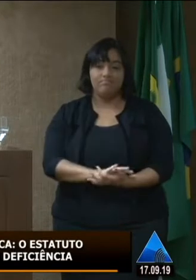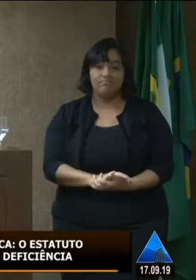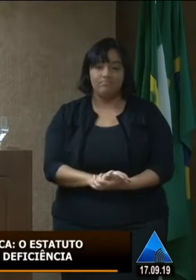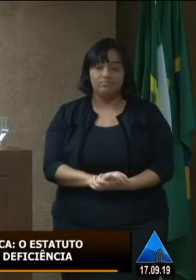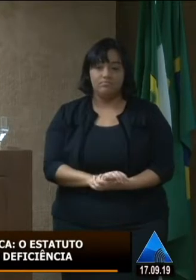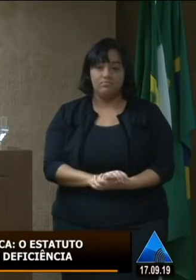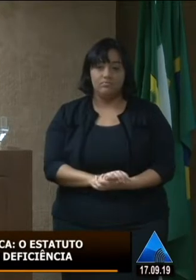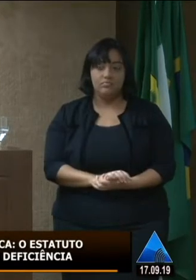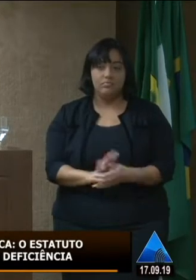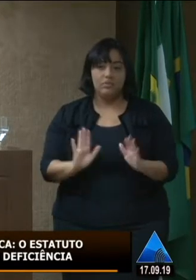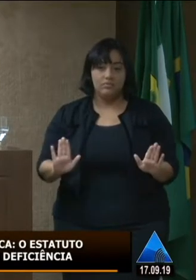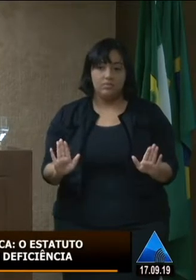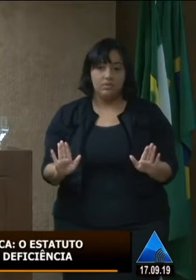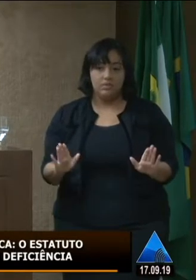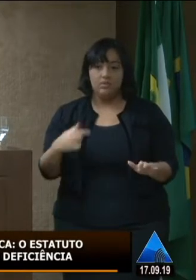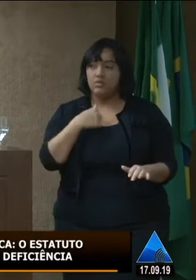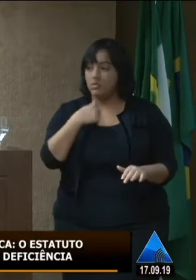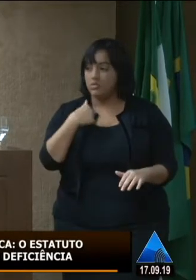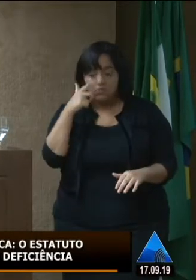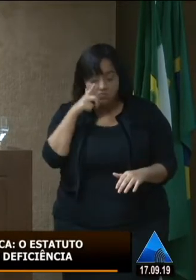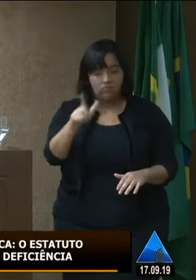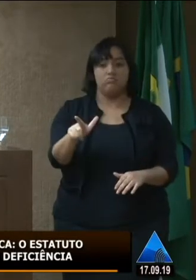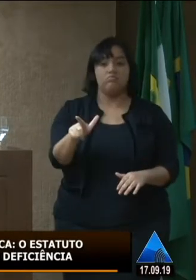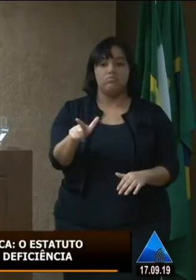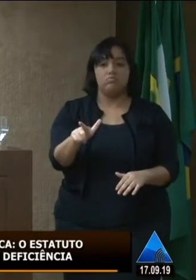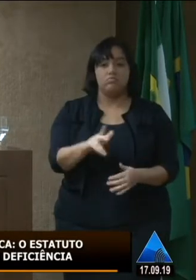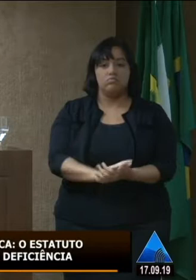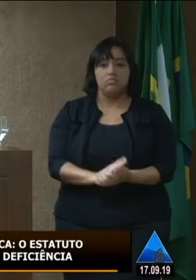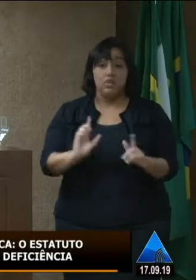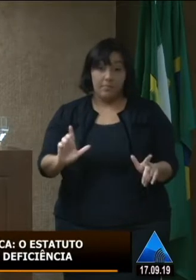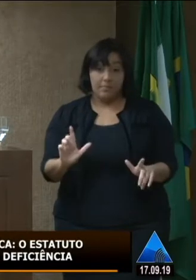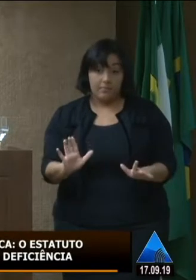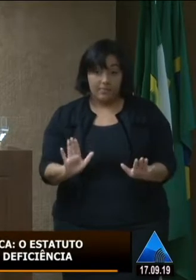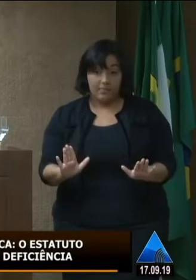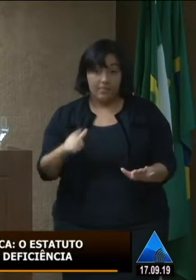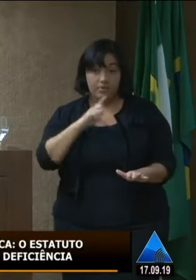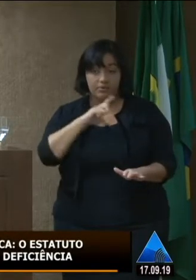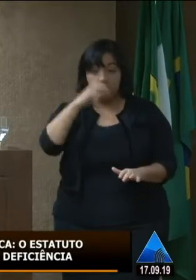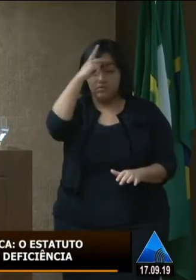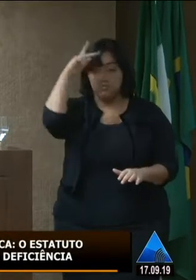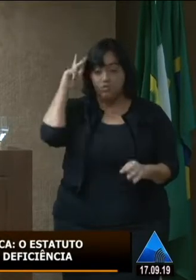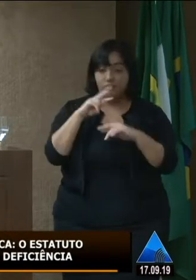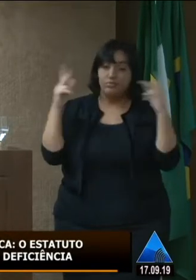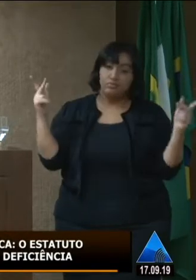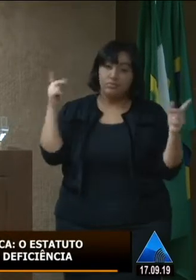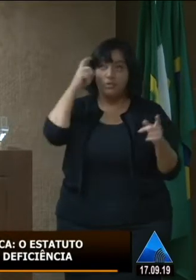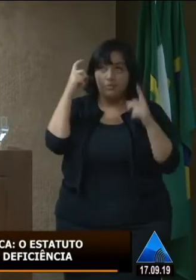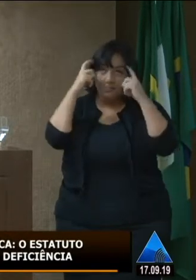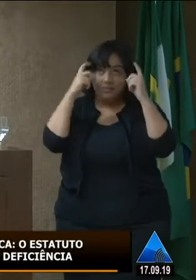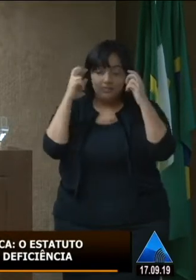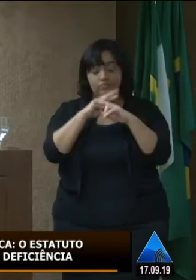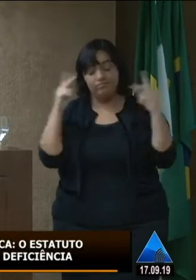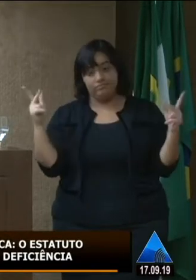mas isso não me abale. Mas tem gente que não tem o mesmo pensamento que eu, né? Se abato com qualquer